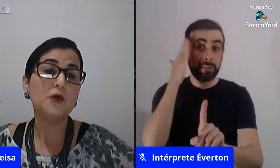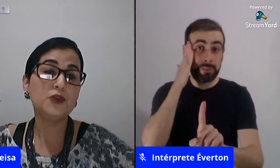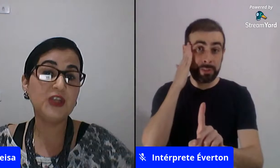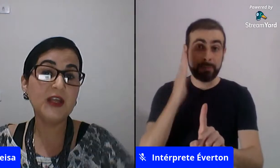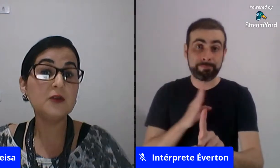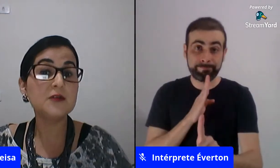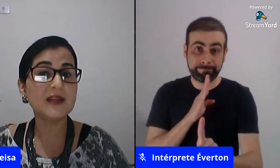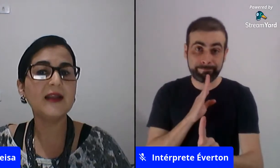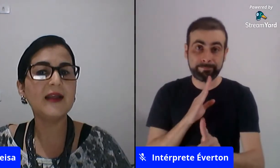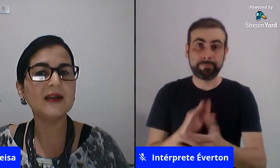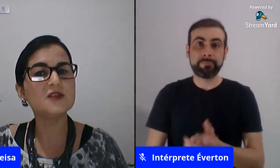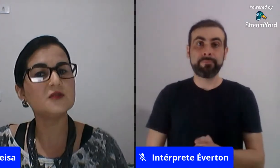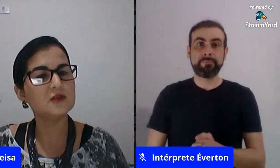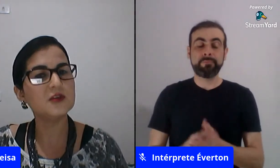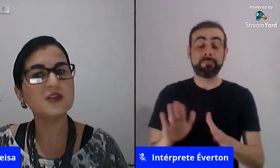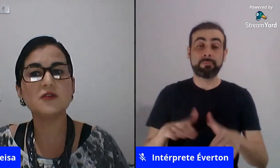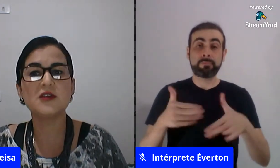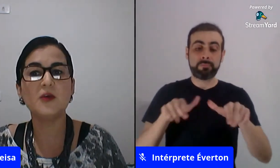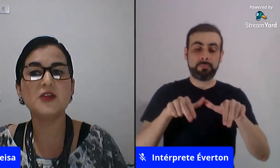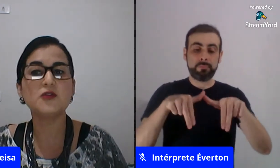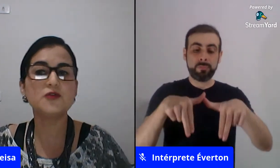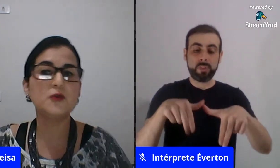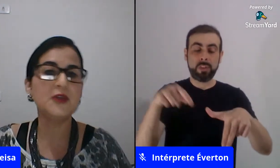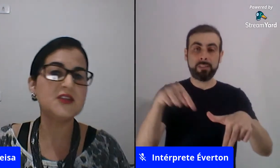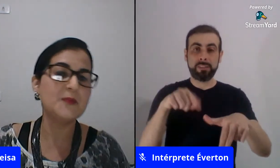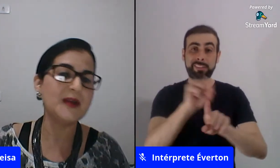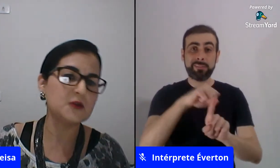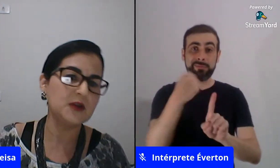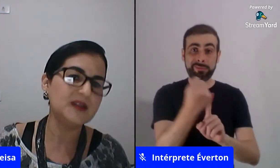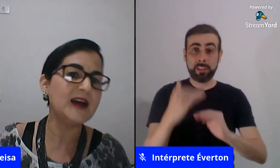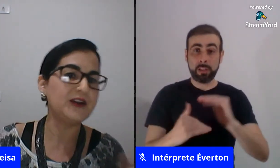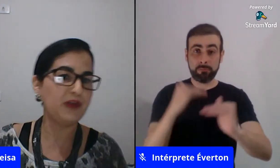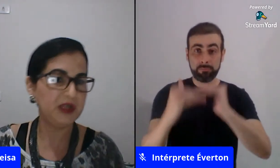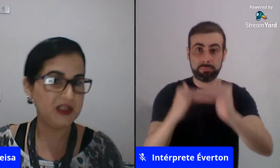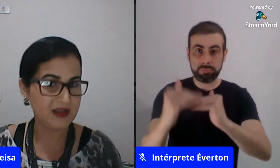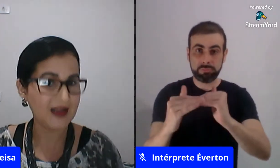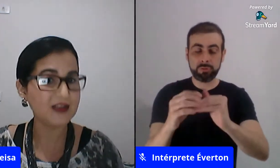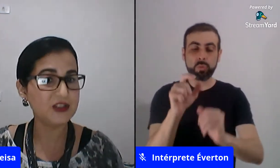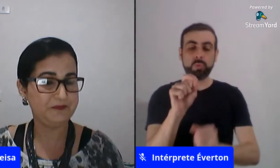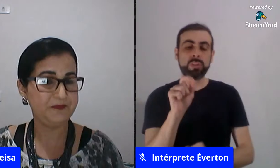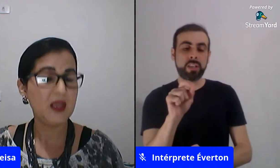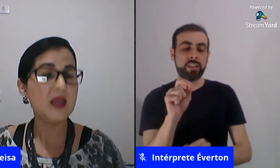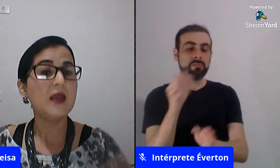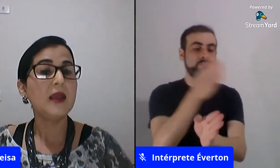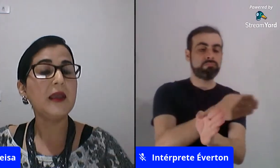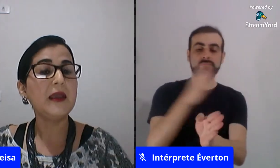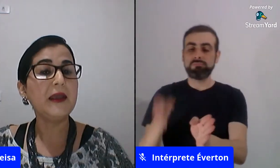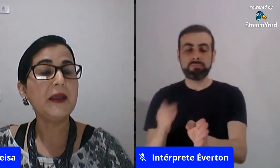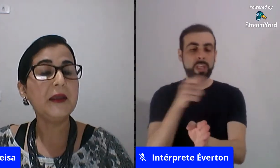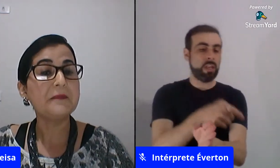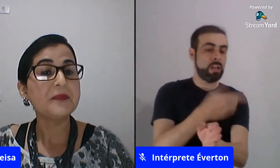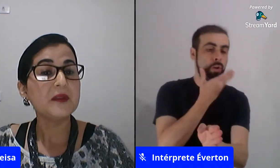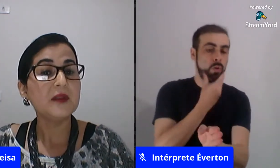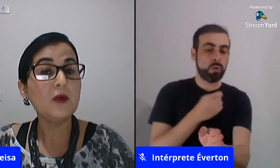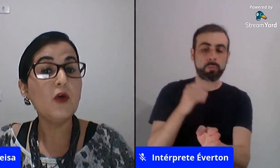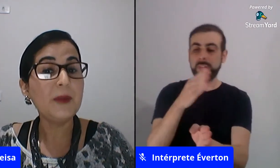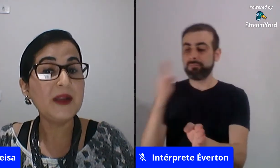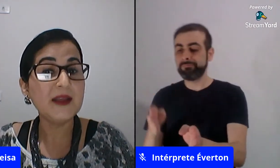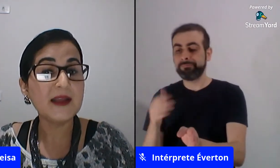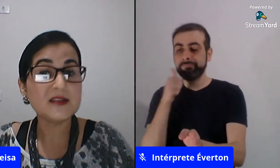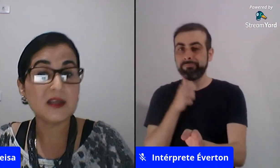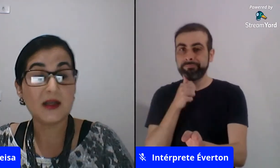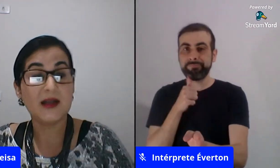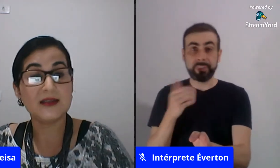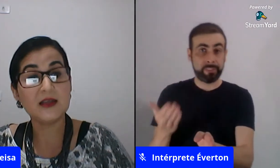o gênero está ligado às noções socialmente construídas de masculinidade e femininidade é um